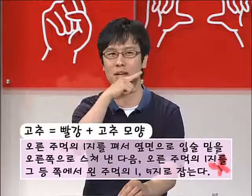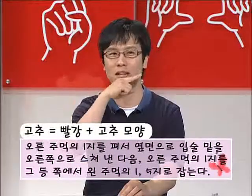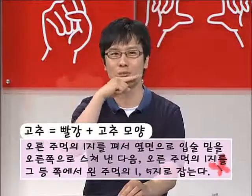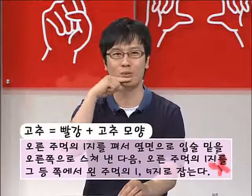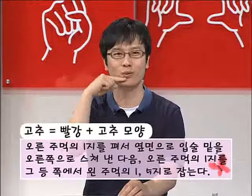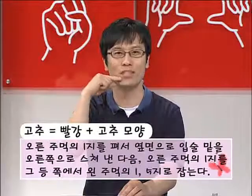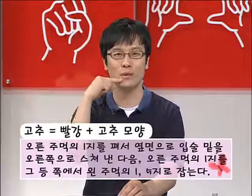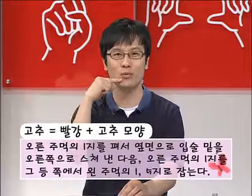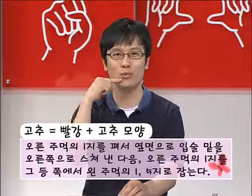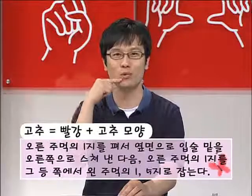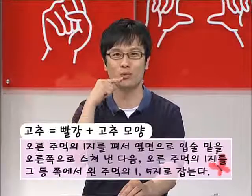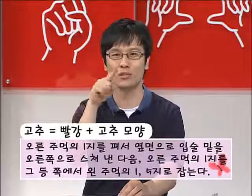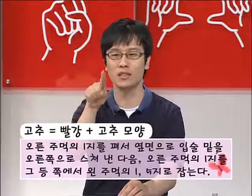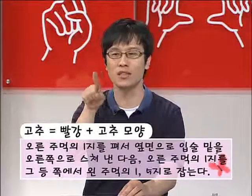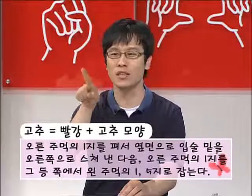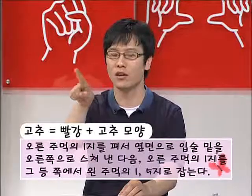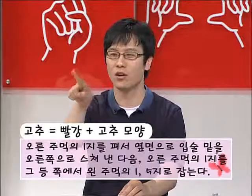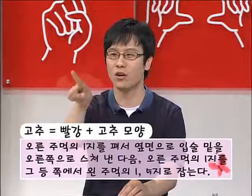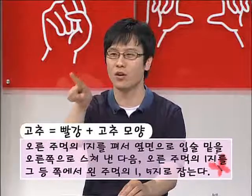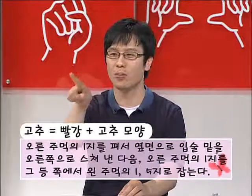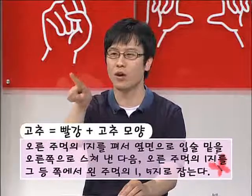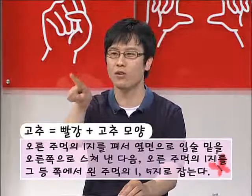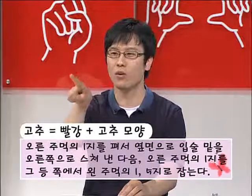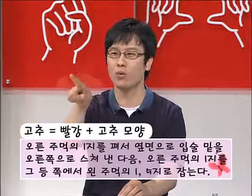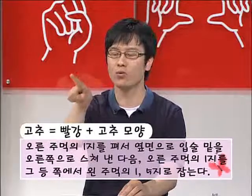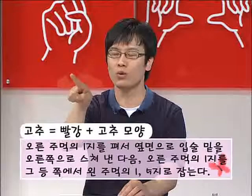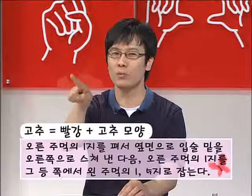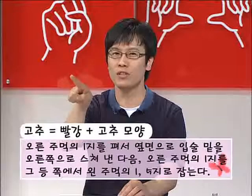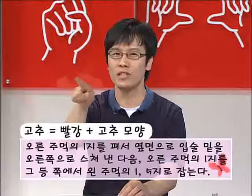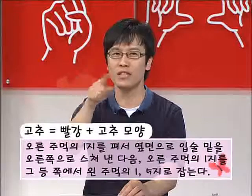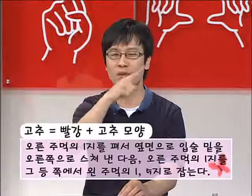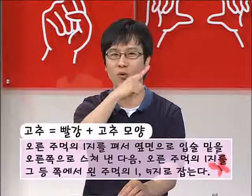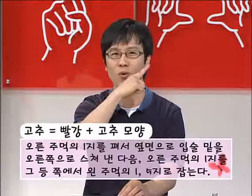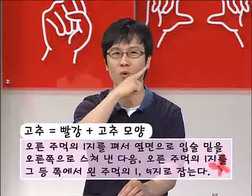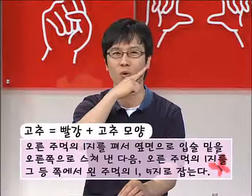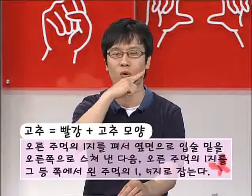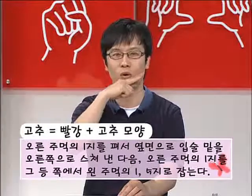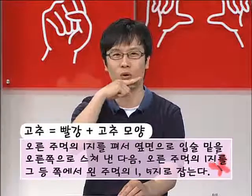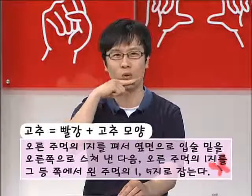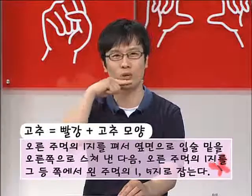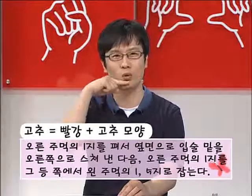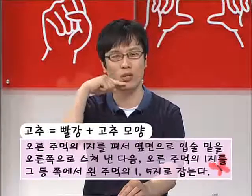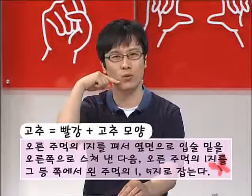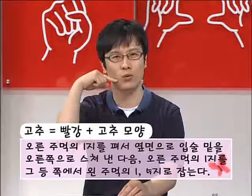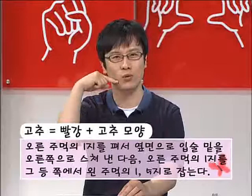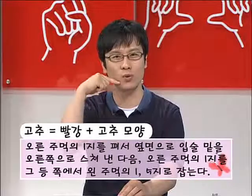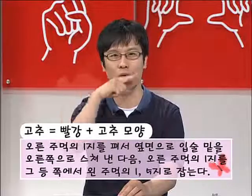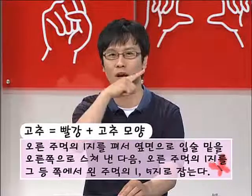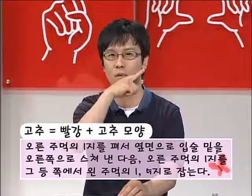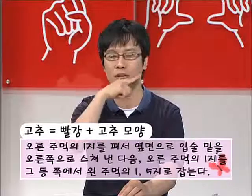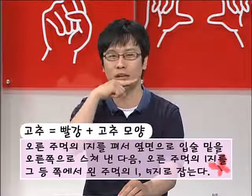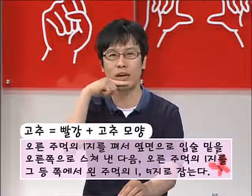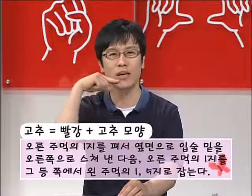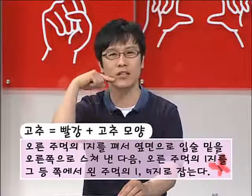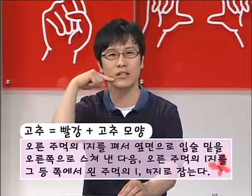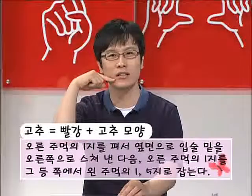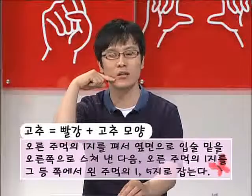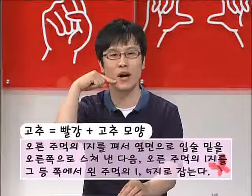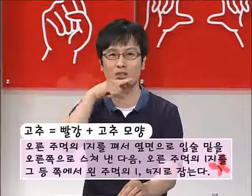빨간 부분, 입술 부분을 오른손의 편일지로 왼쪽에서 오른쪽으로 가볍게 끌어와